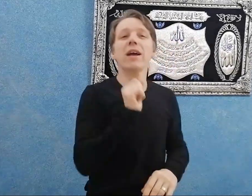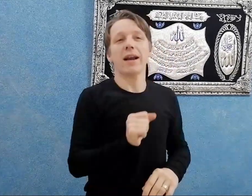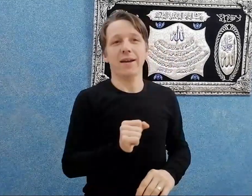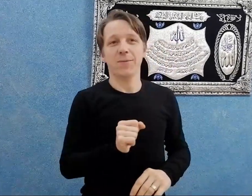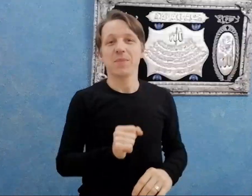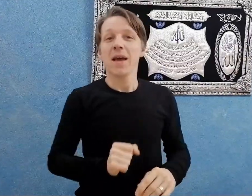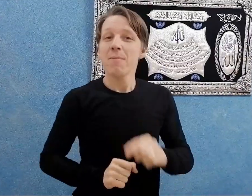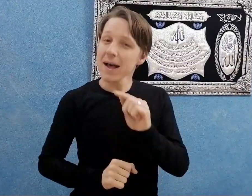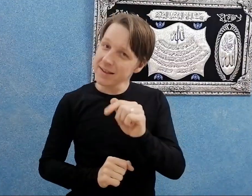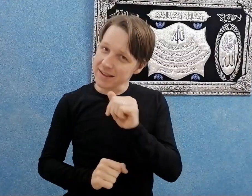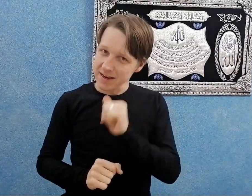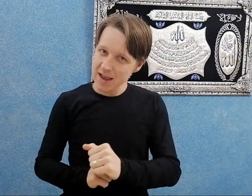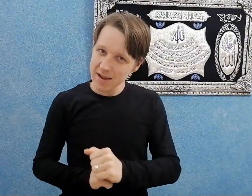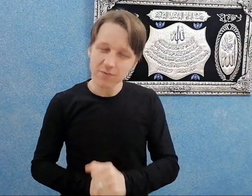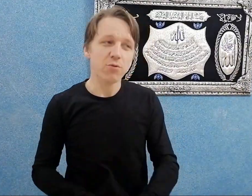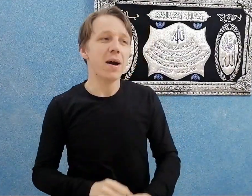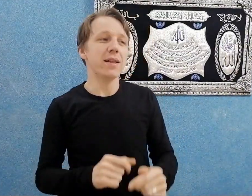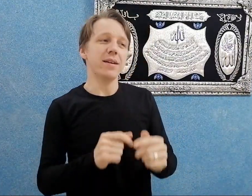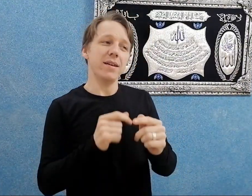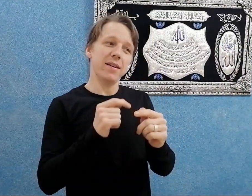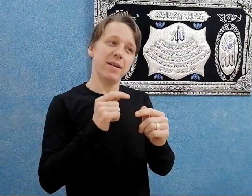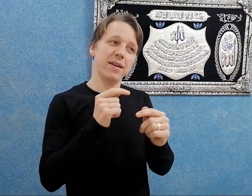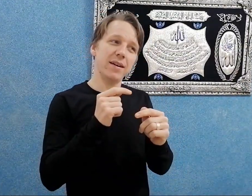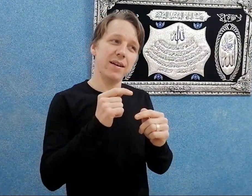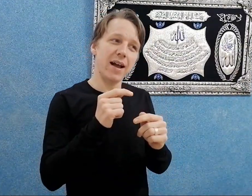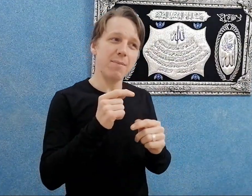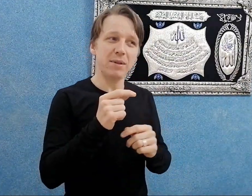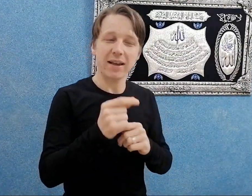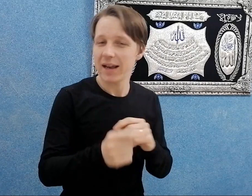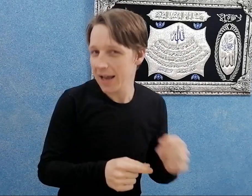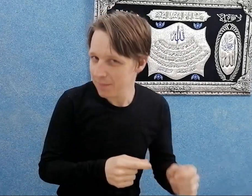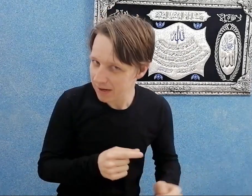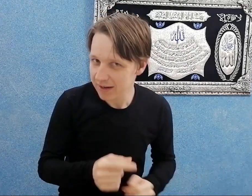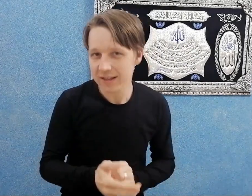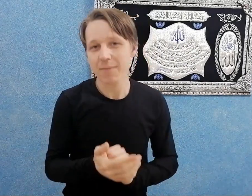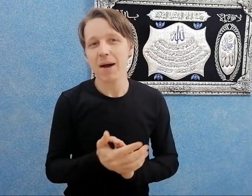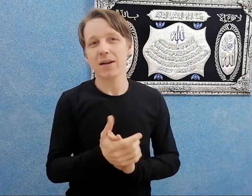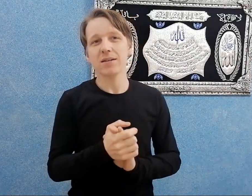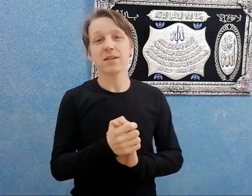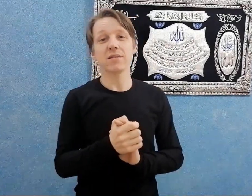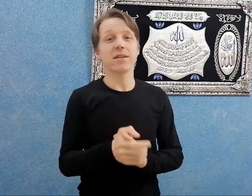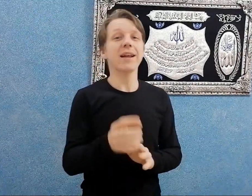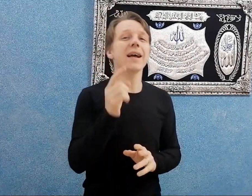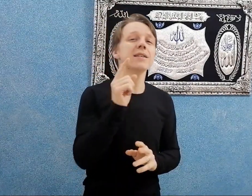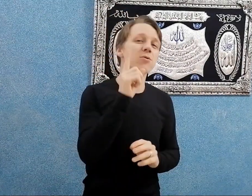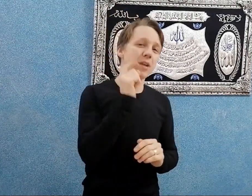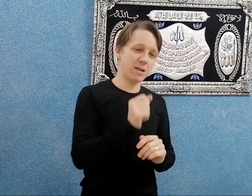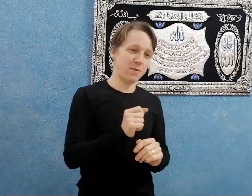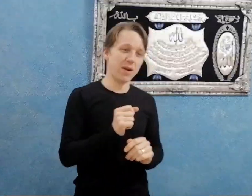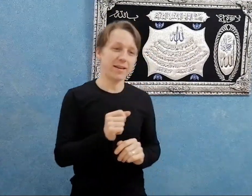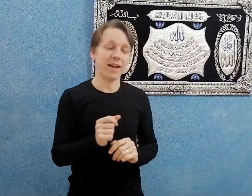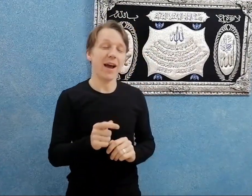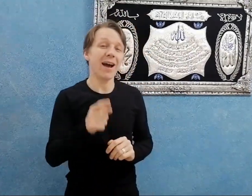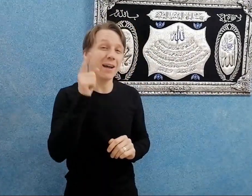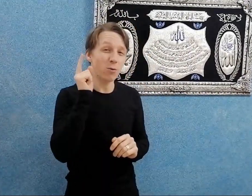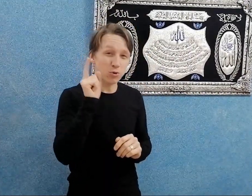اقول لك على حاجة. بعد التريقة وبعد الحبة الكلام اللي ترامع على الاسكندرية انا عايز اقول كلمة واحدة. انا لو